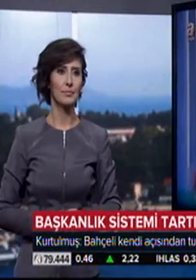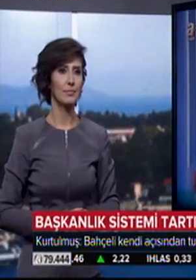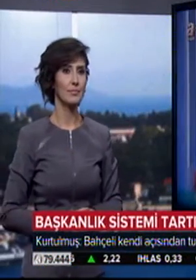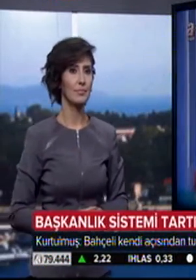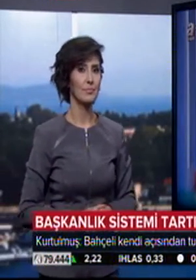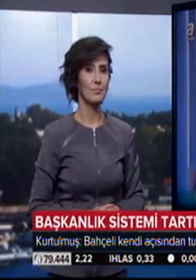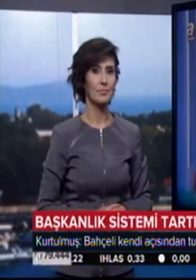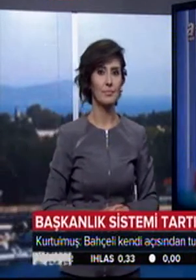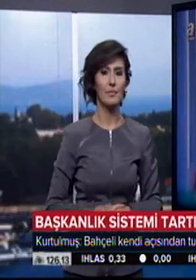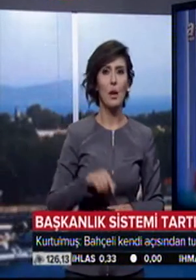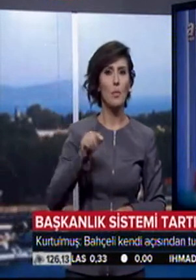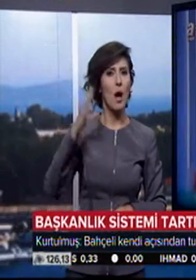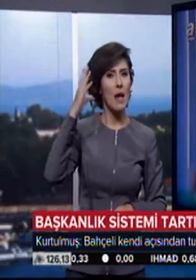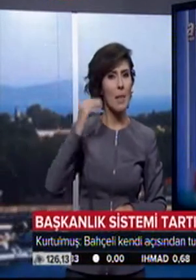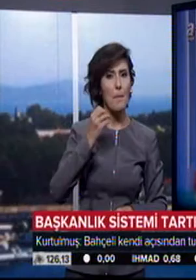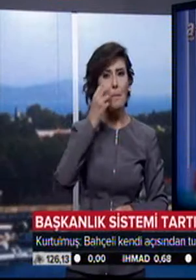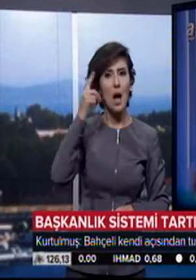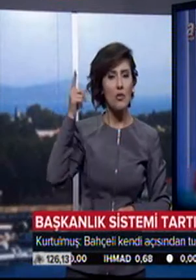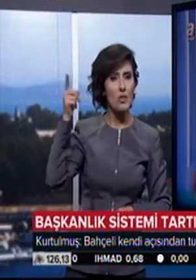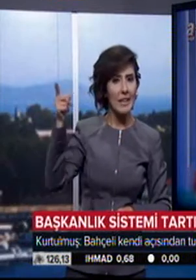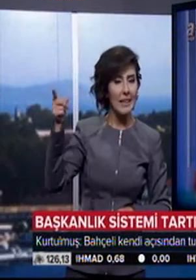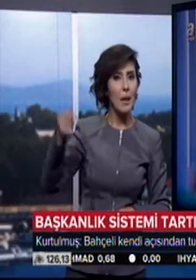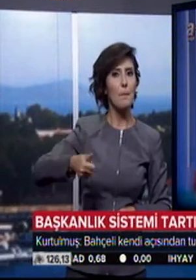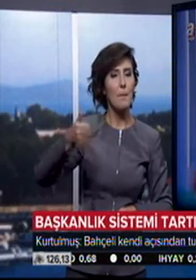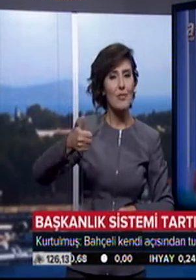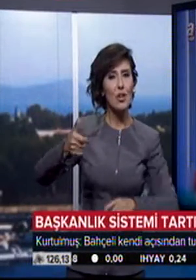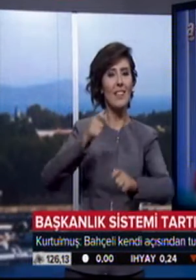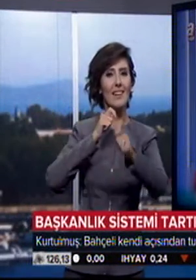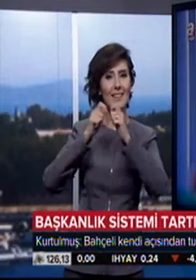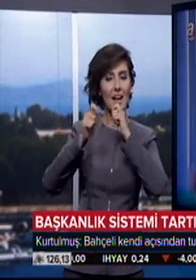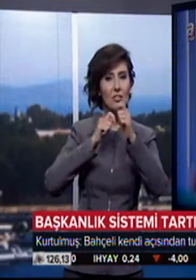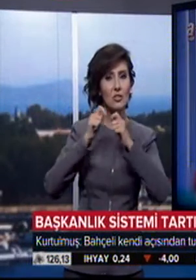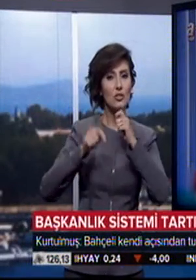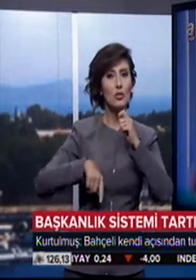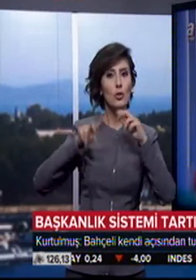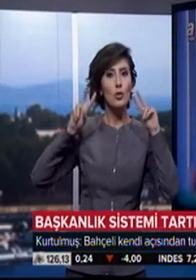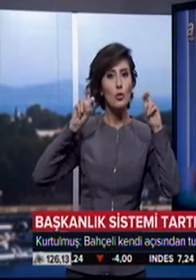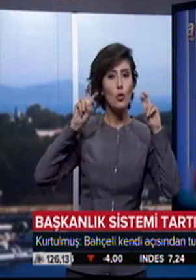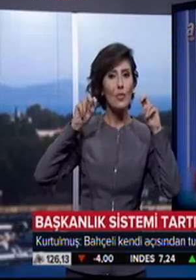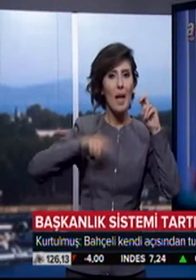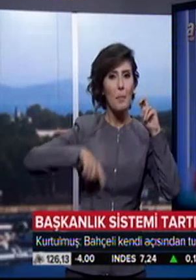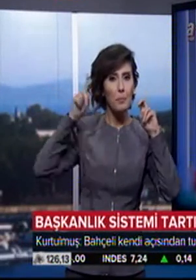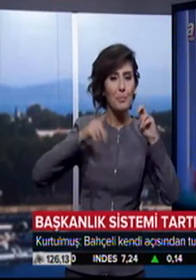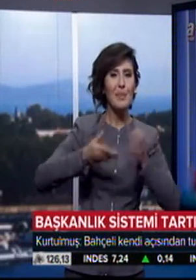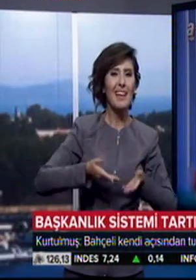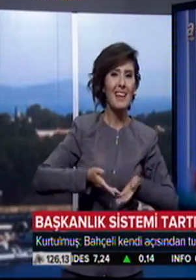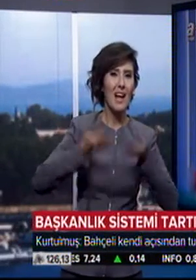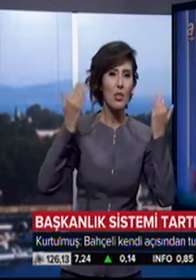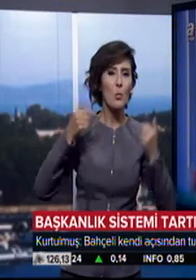Bu anlamda Sayın Bahçeli'nin son dönemde başkanlık tartışmalarının gündemden kaldırılması, bu konuda artık nihai bir kararın